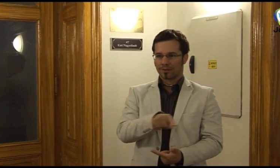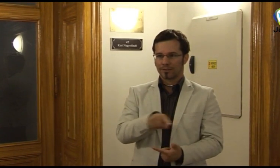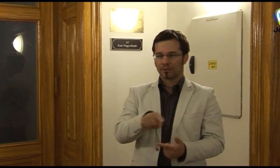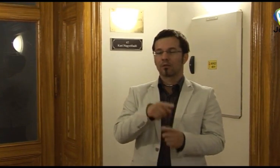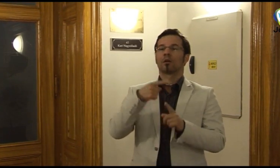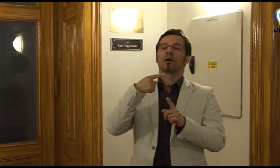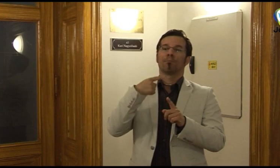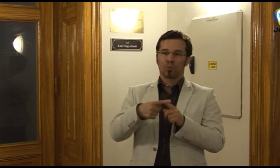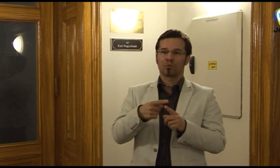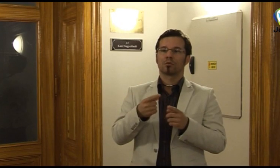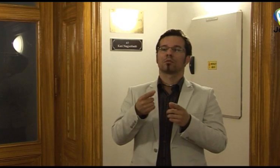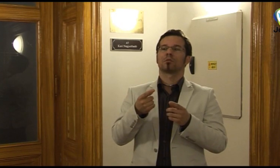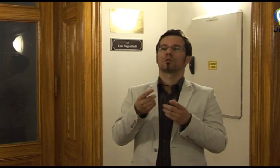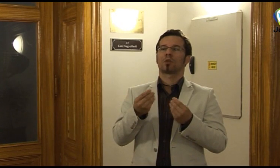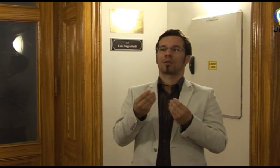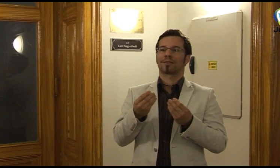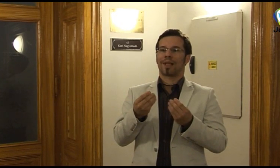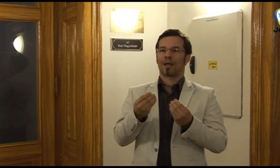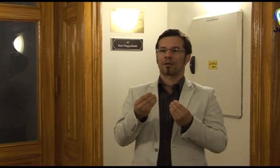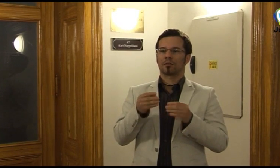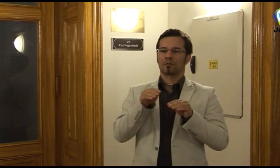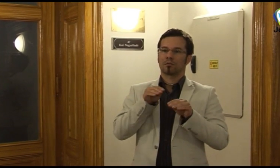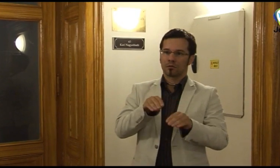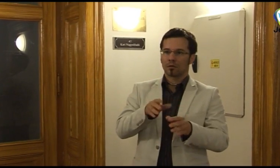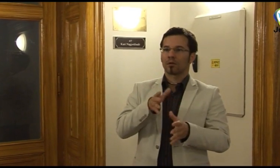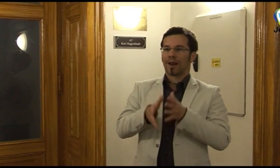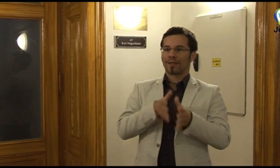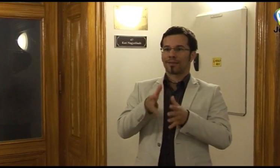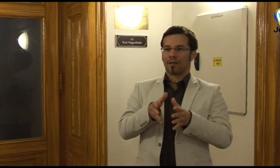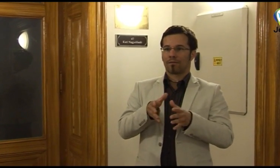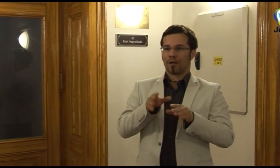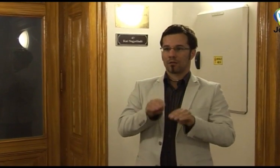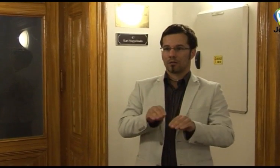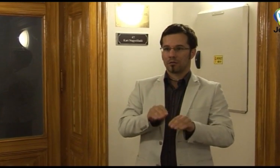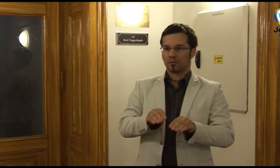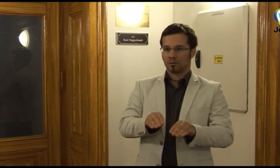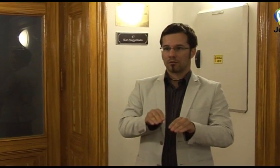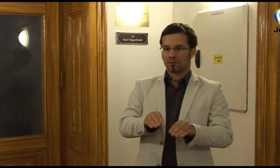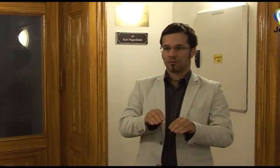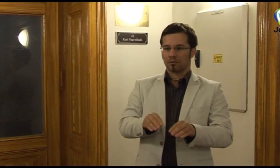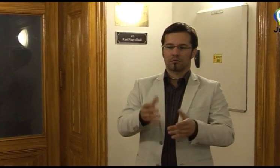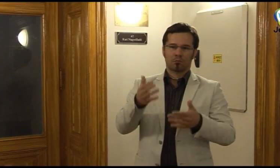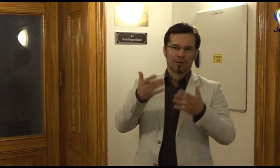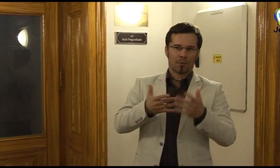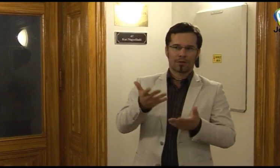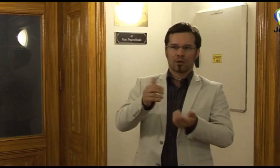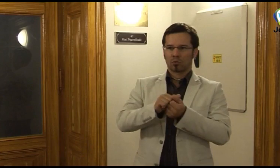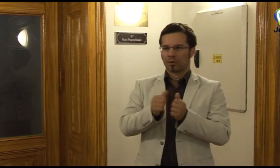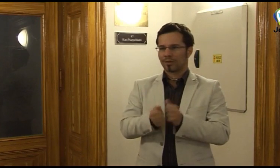nyelmekeket. Tehát az lesz kötelező, mint a két nyelven, jelnyelven és magyar jelnyelven oktatni kell a siketgyéreket.